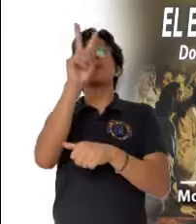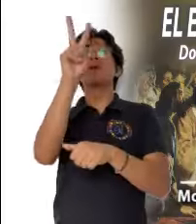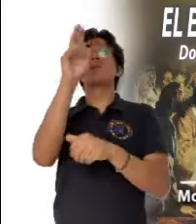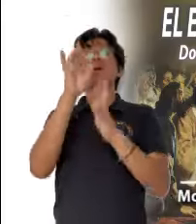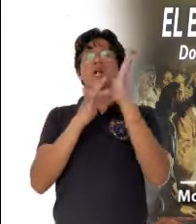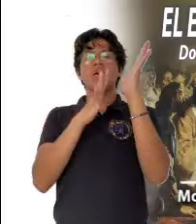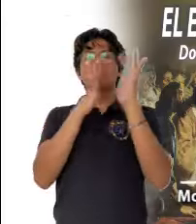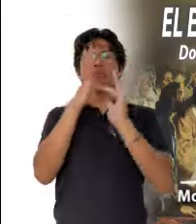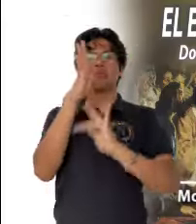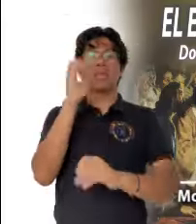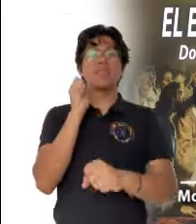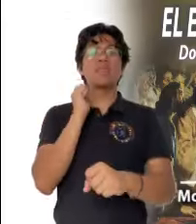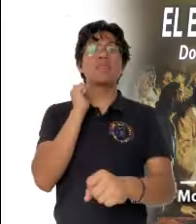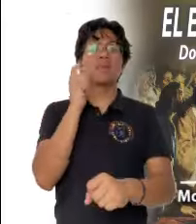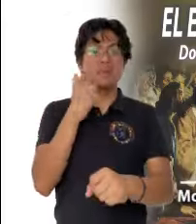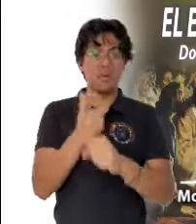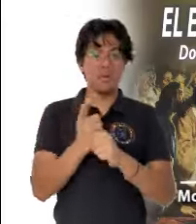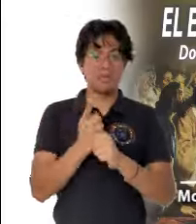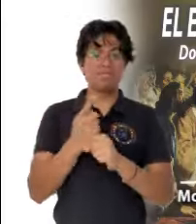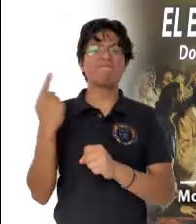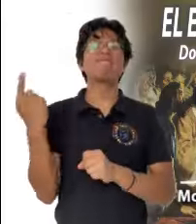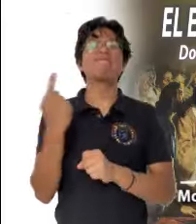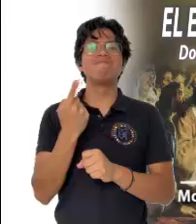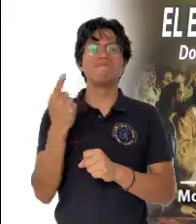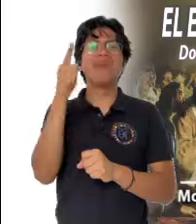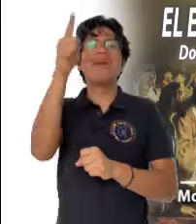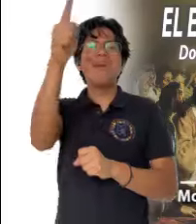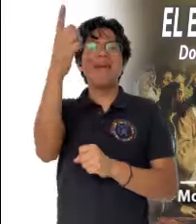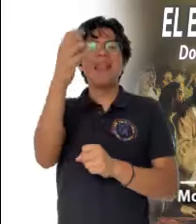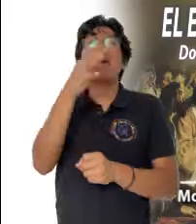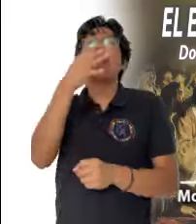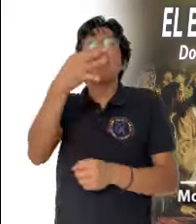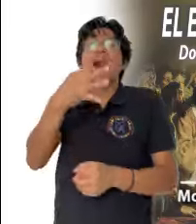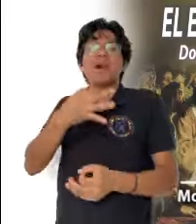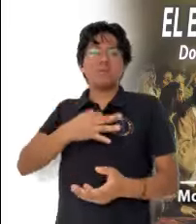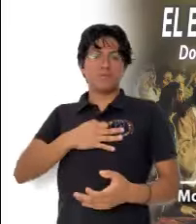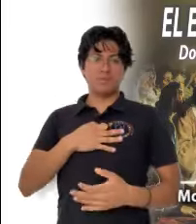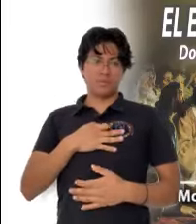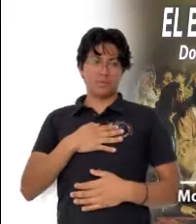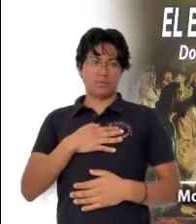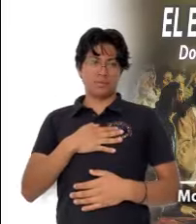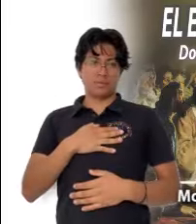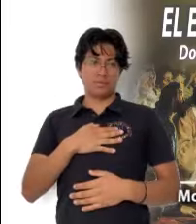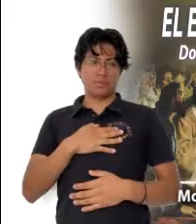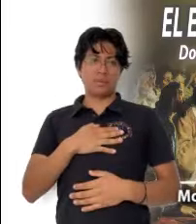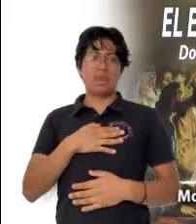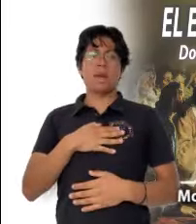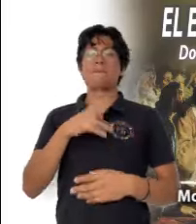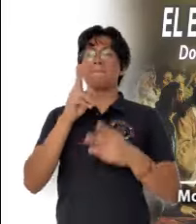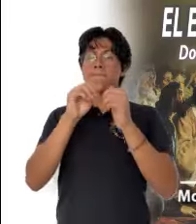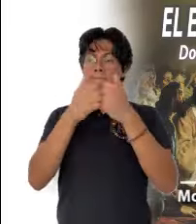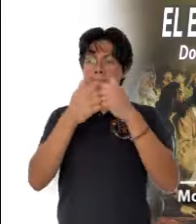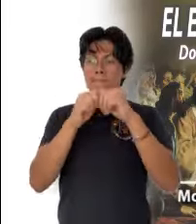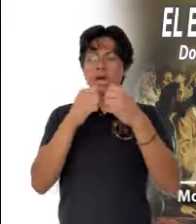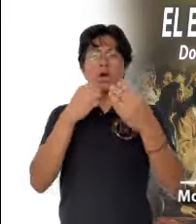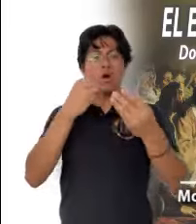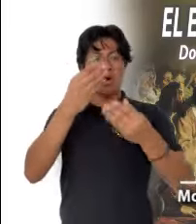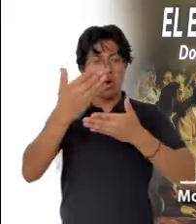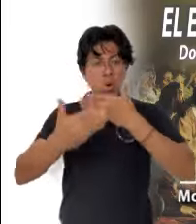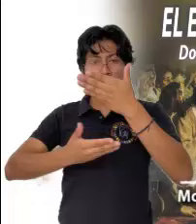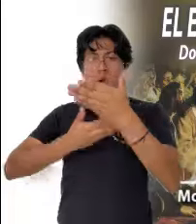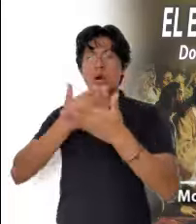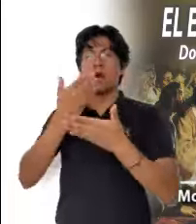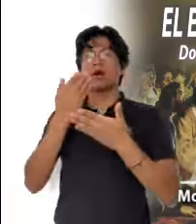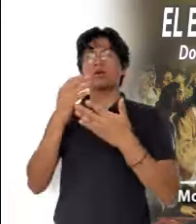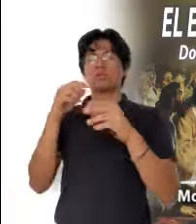fijando los ojos en Jesús, y descubrir qué es lo que nos está diciendo. Compartir el pan,